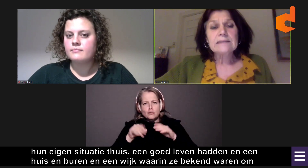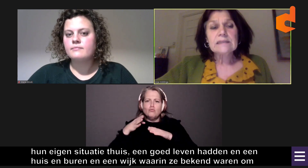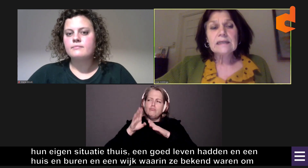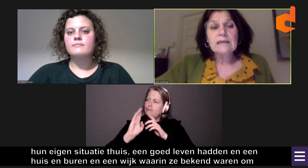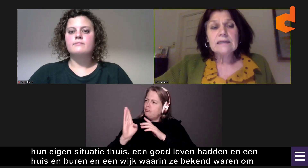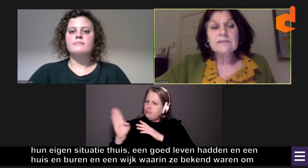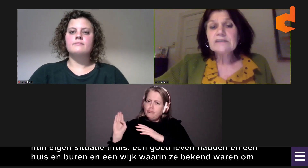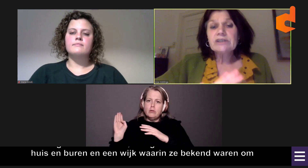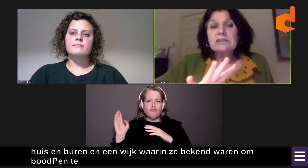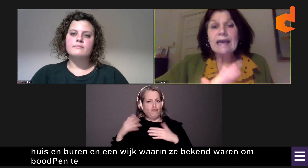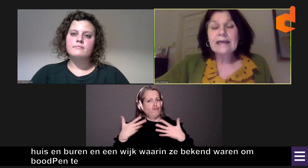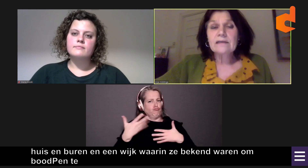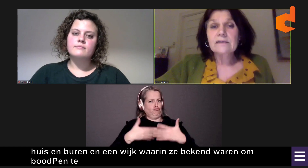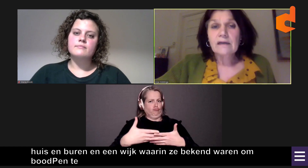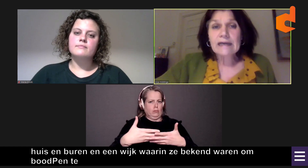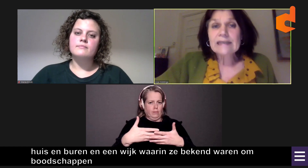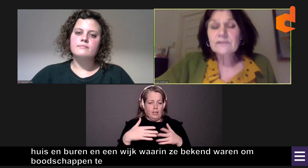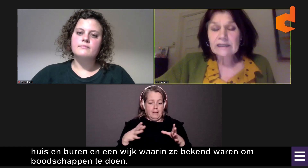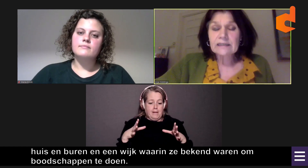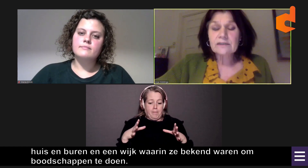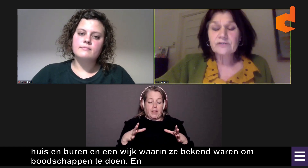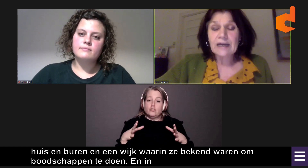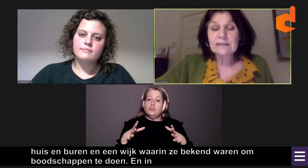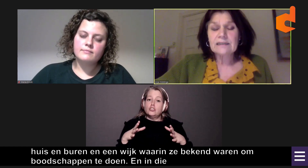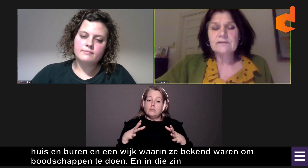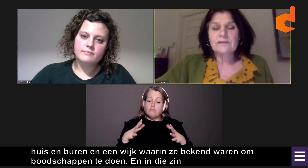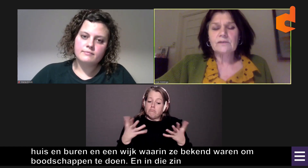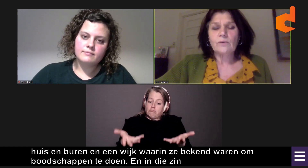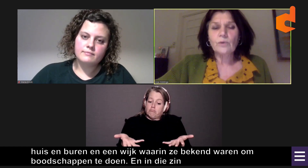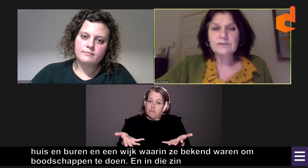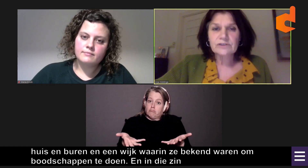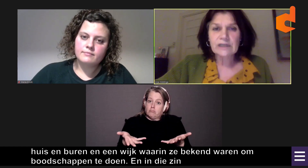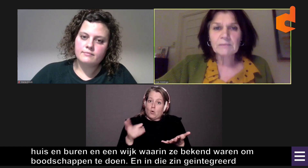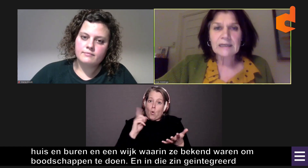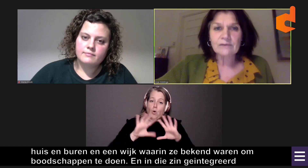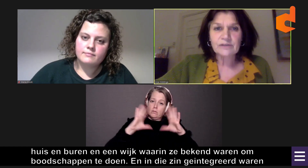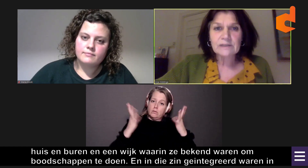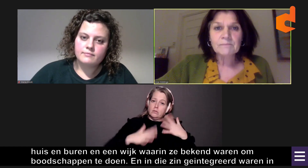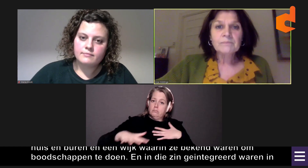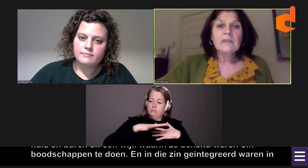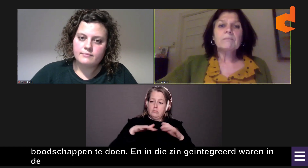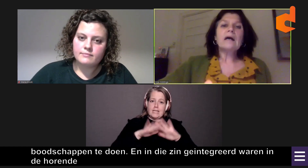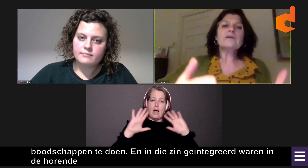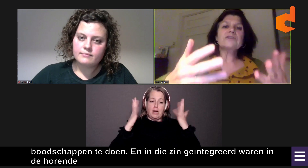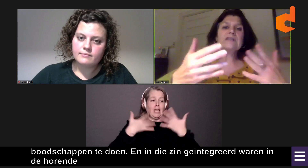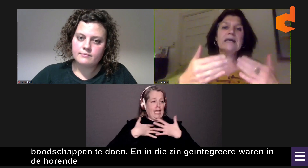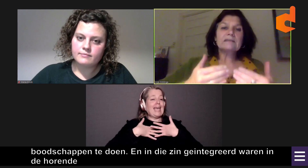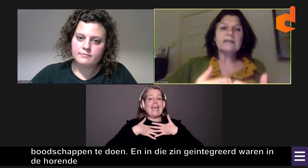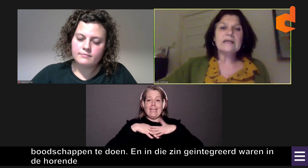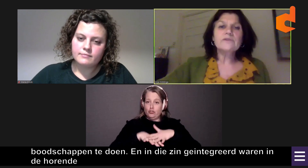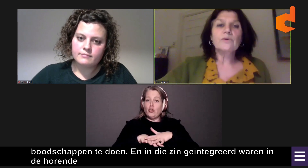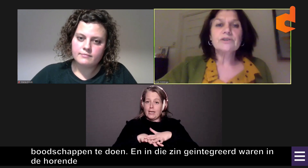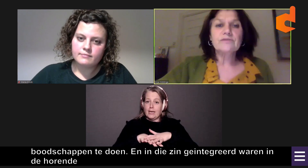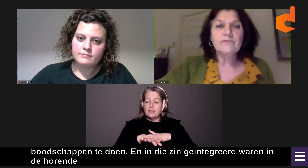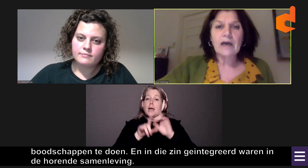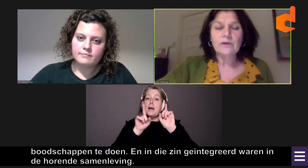En in die zin eigenlijk geïntegreerd waren in de horende samenleving. Maar als ze naar